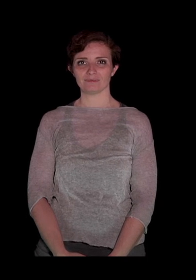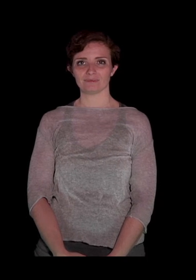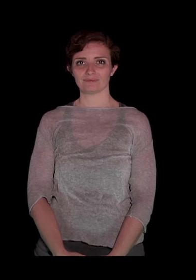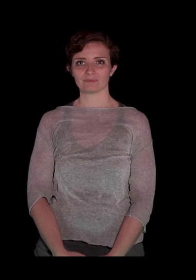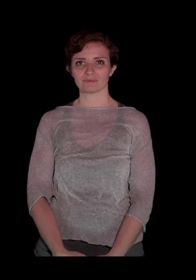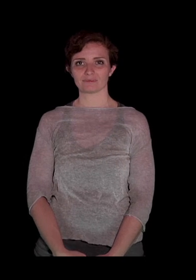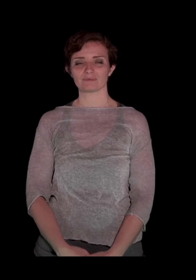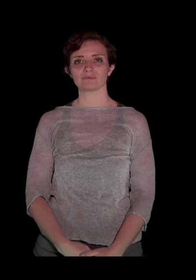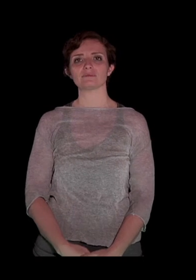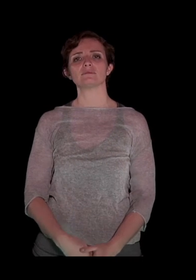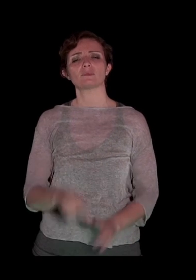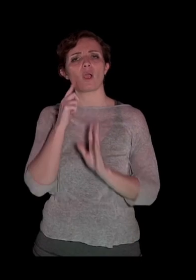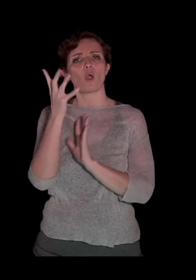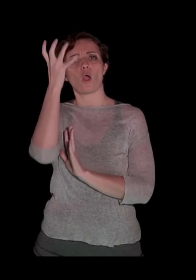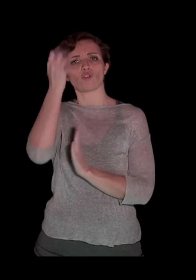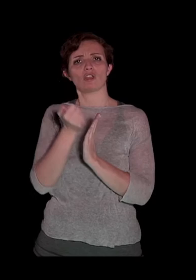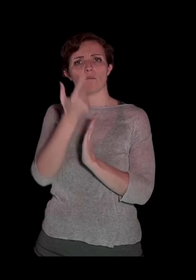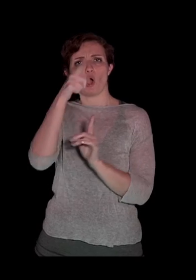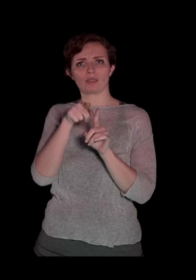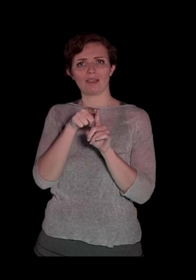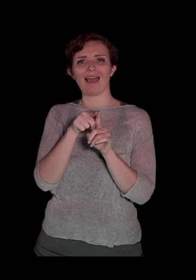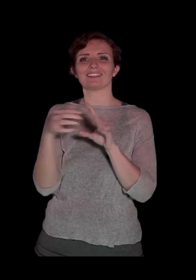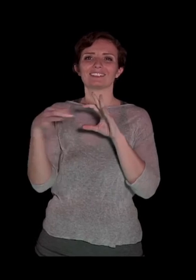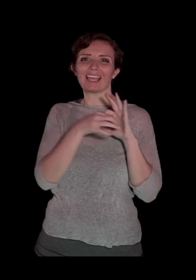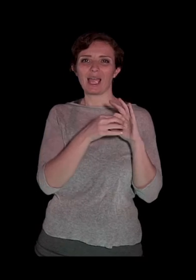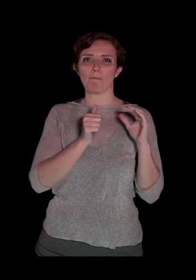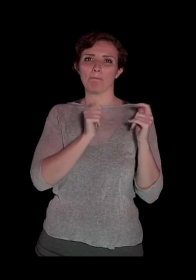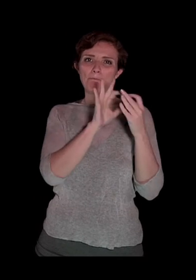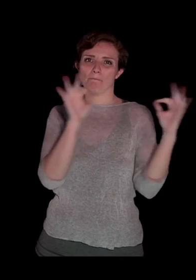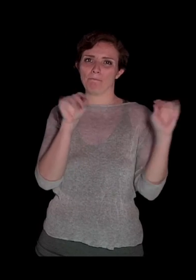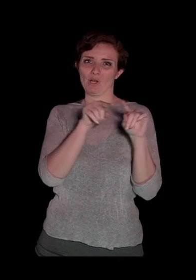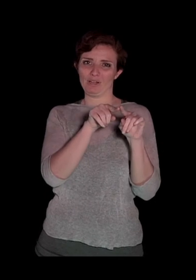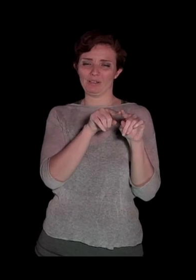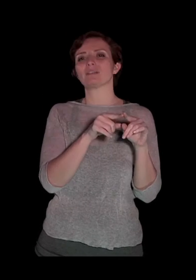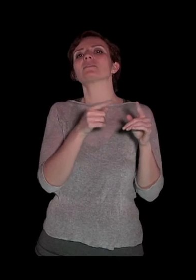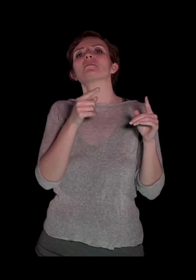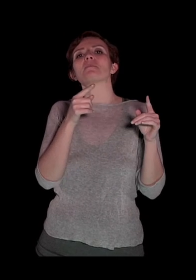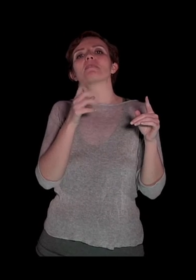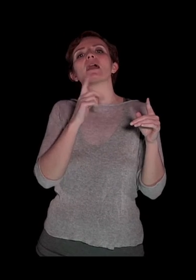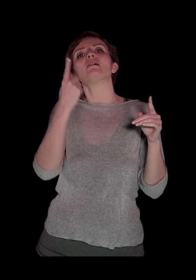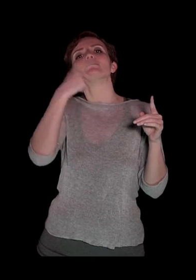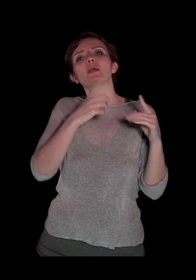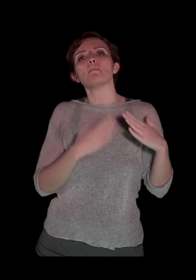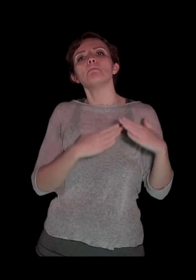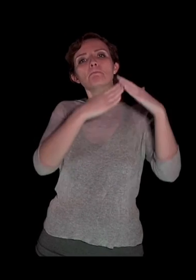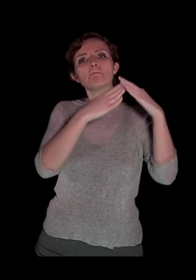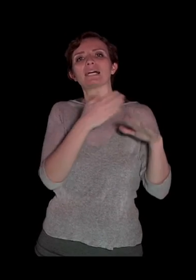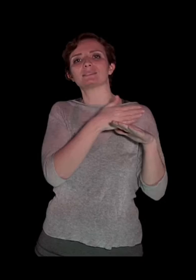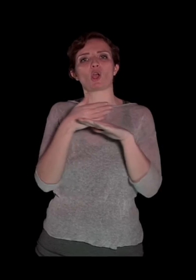Un concetto molto importante che caratterizza i monomi, ma poi vedremo anche i polinomi, è quello del massimo comundivisore e del minimo comune multiplo,